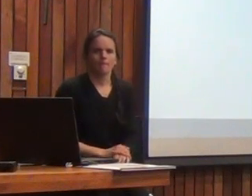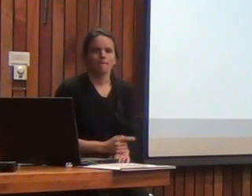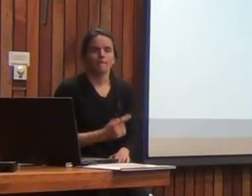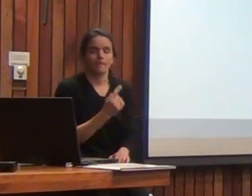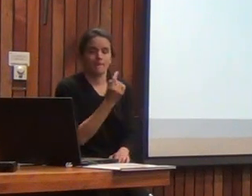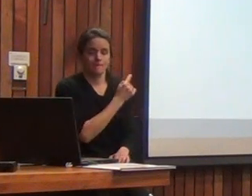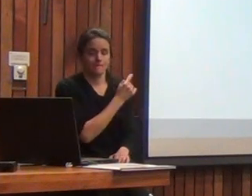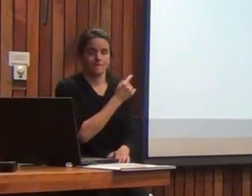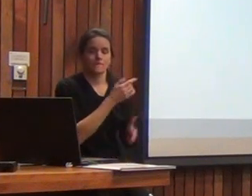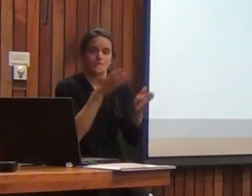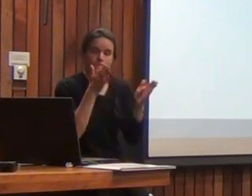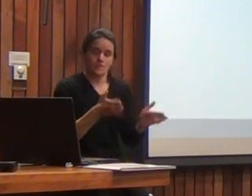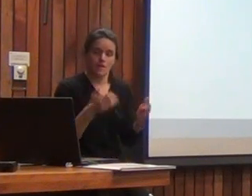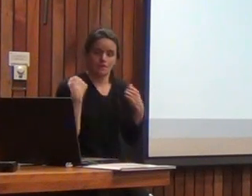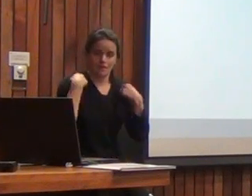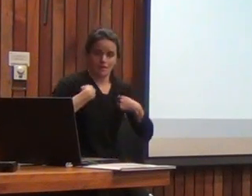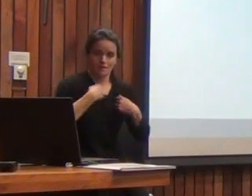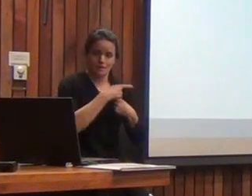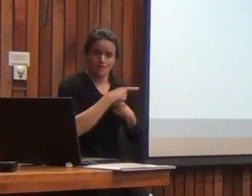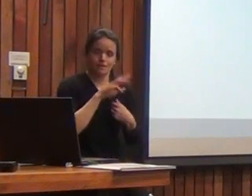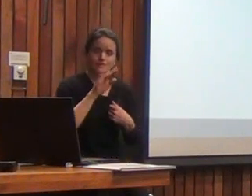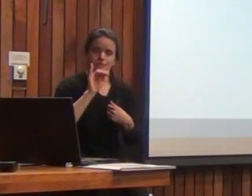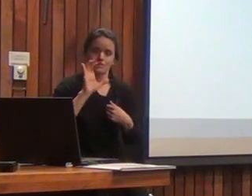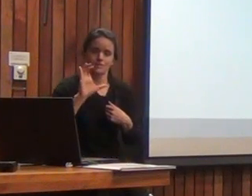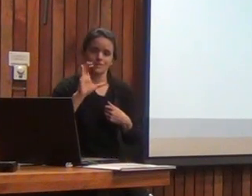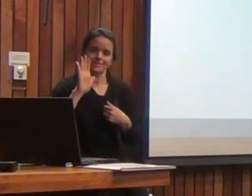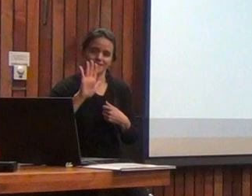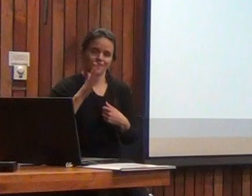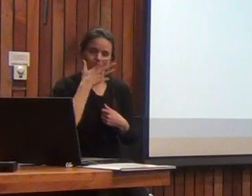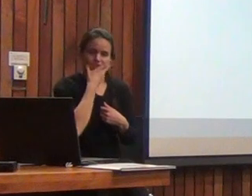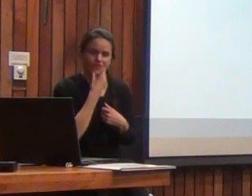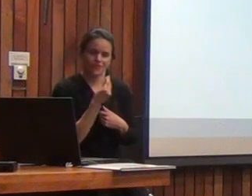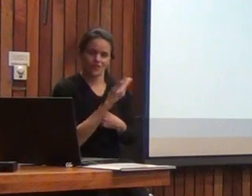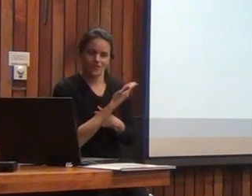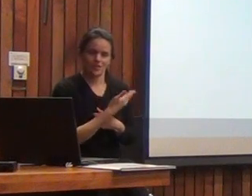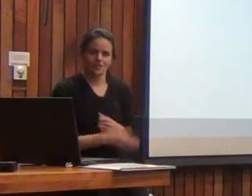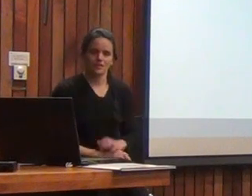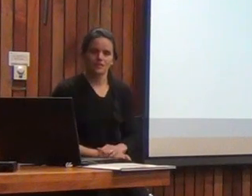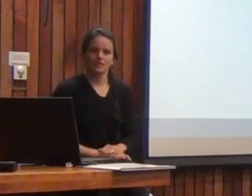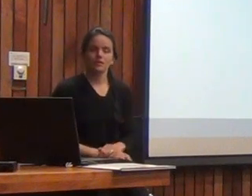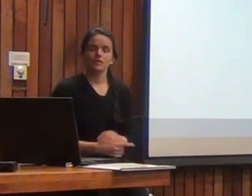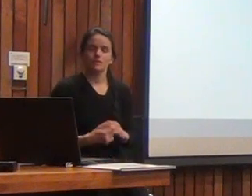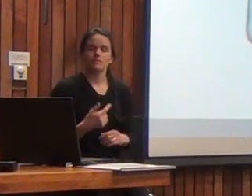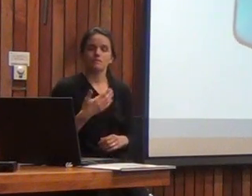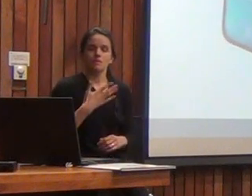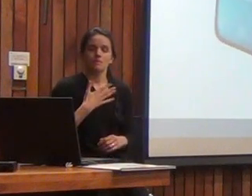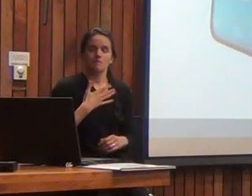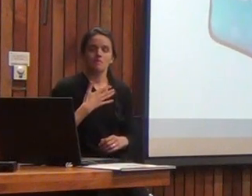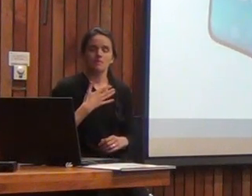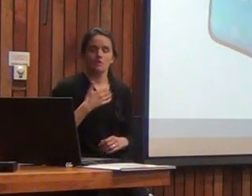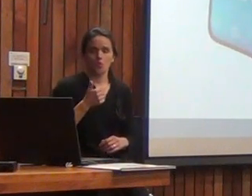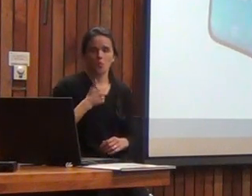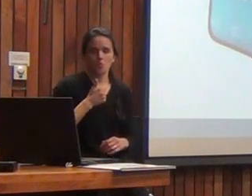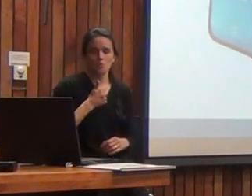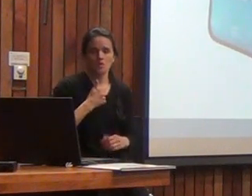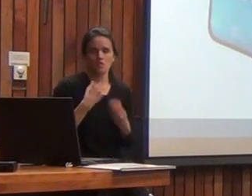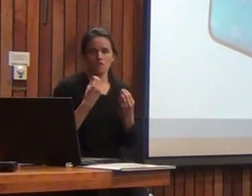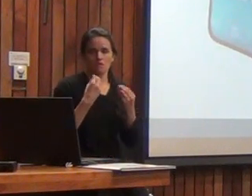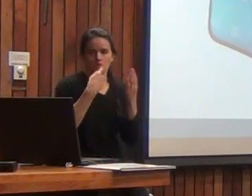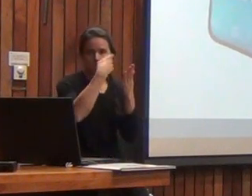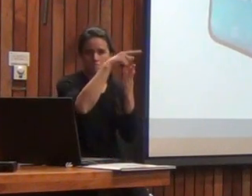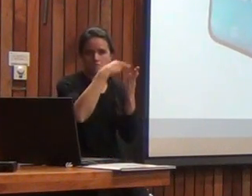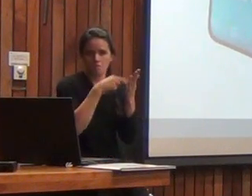esta batería que está bien bonita a mi juicio cumple con varios criterios para que la empecemos a utilizar